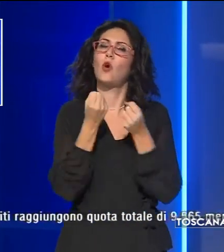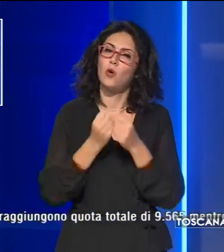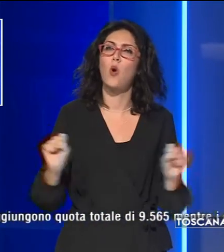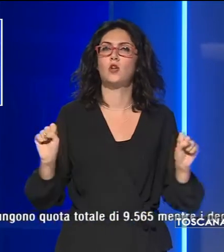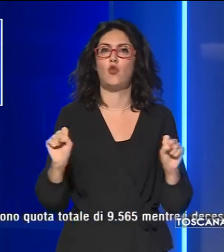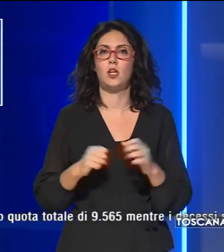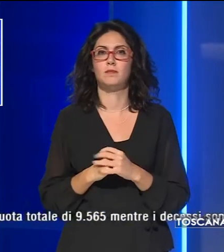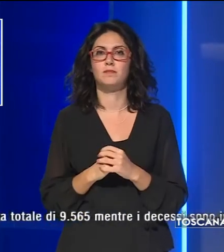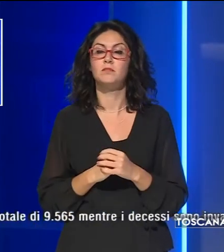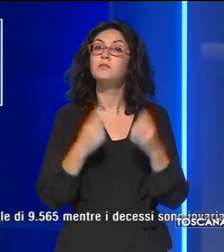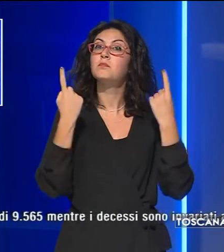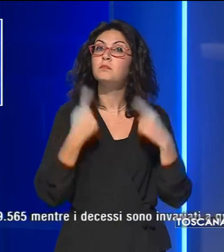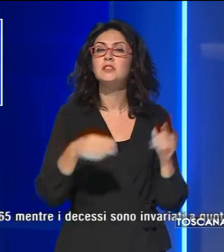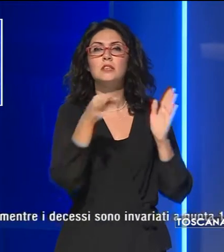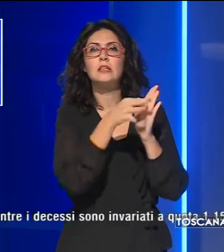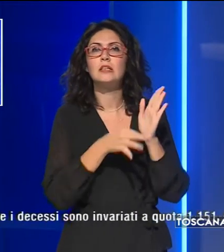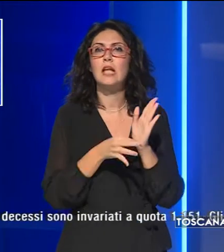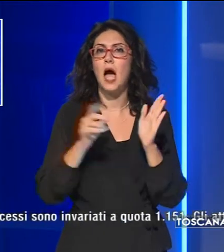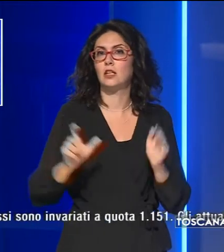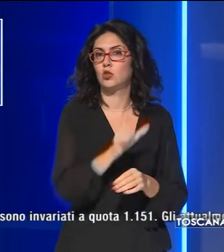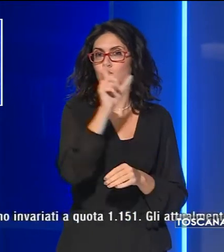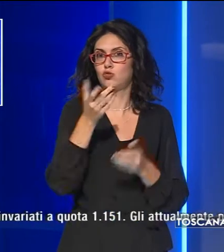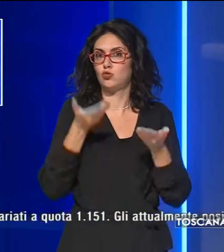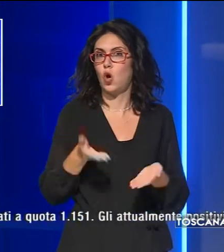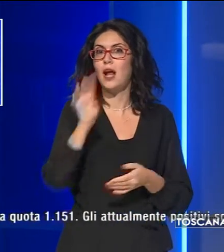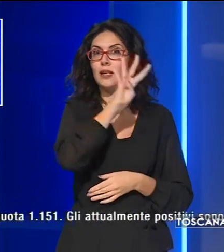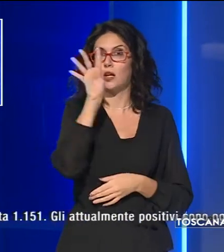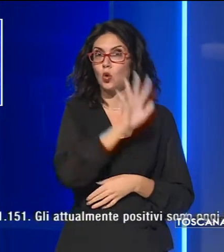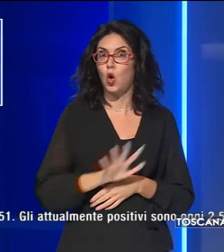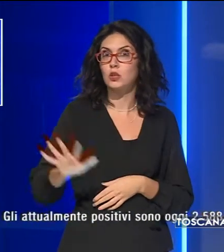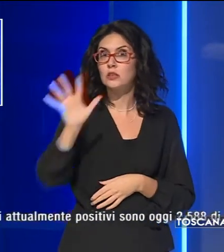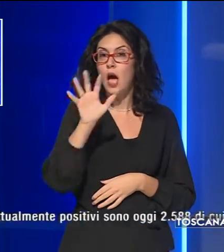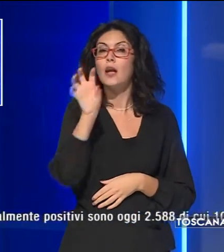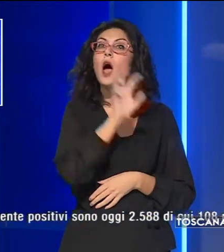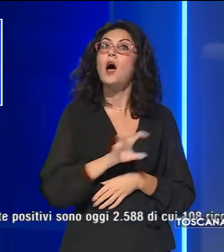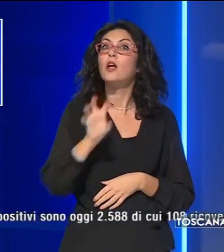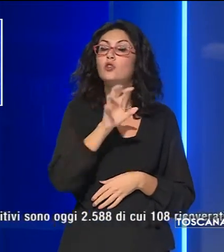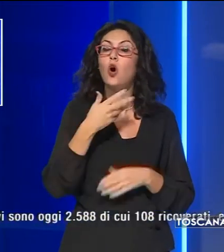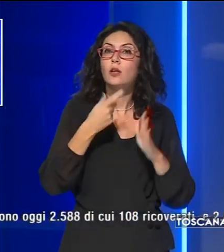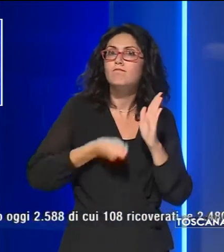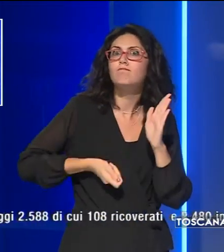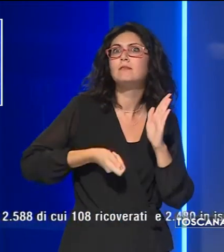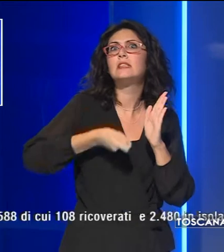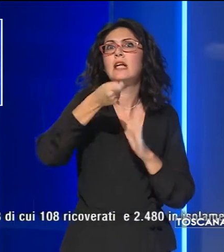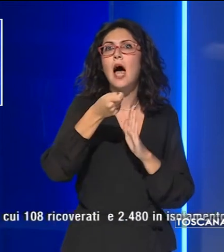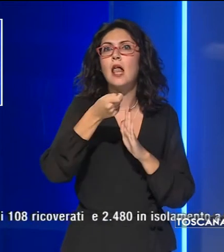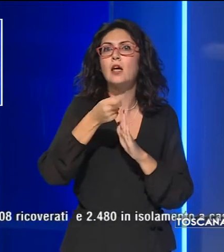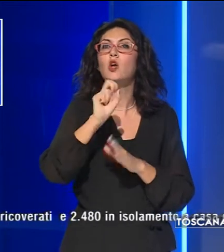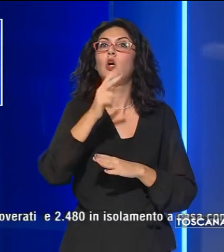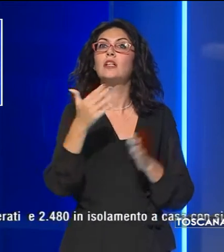Questo è il report giornaliero della Toscana, regione dove salgono a 13